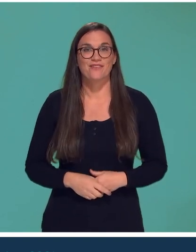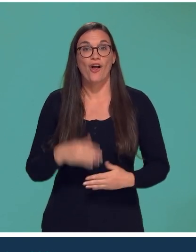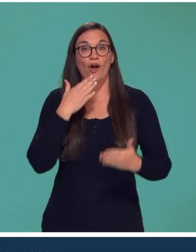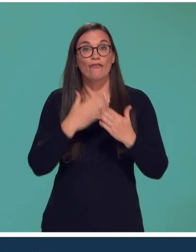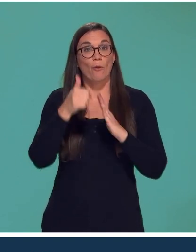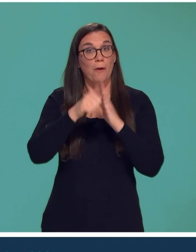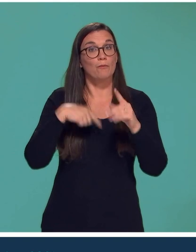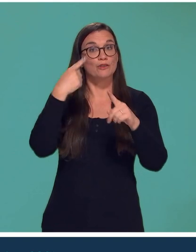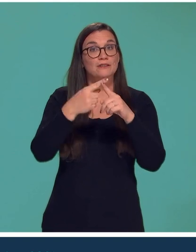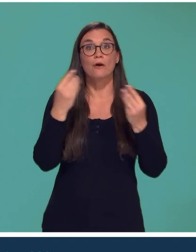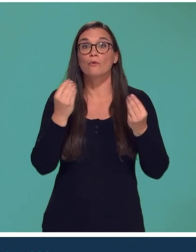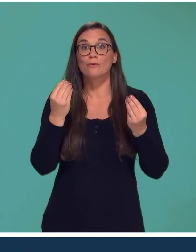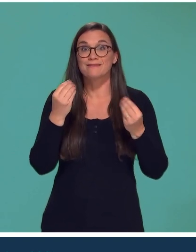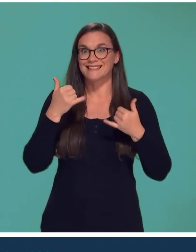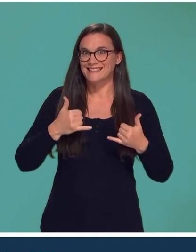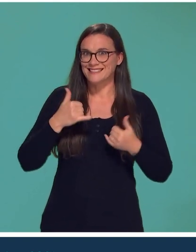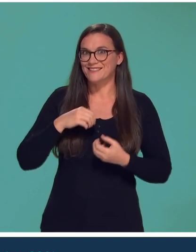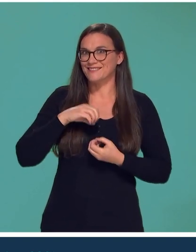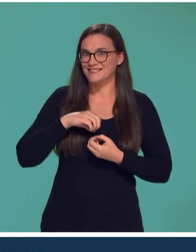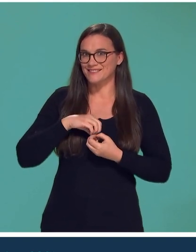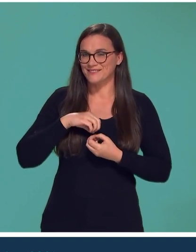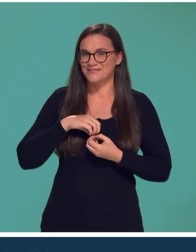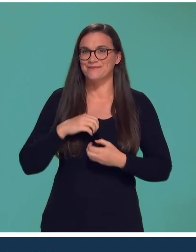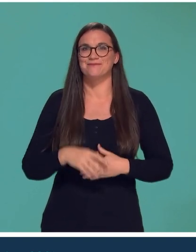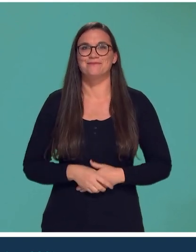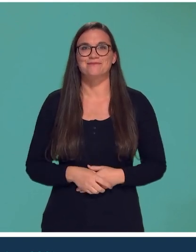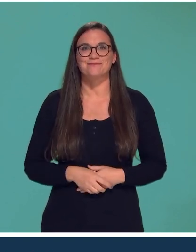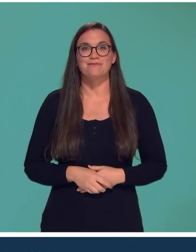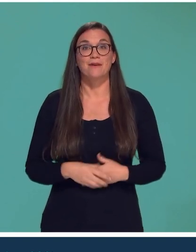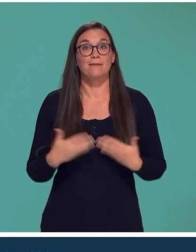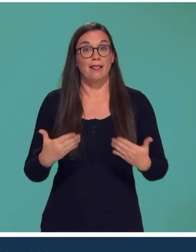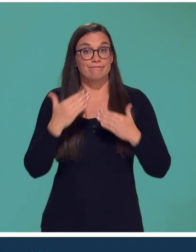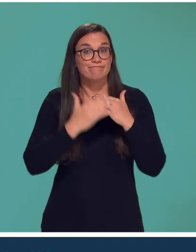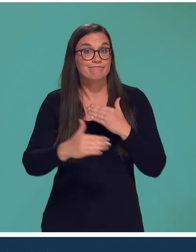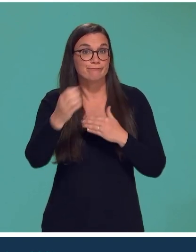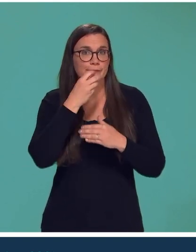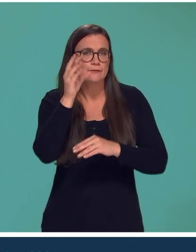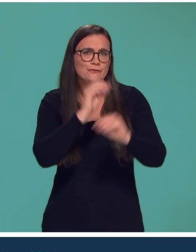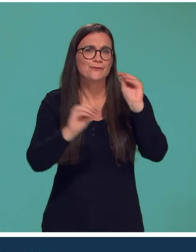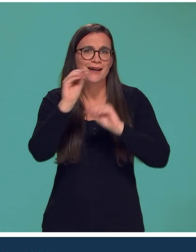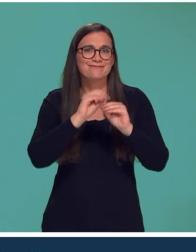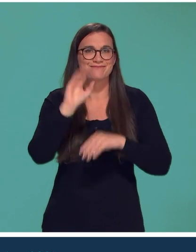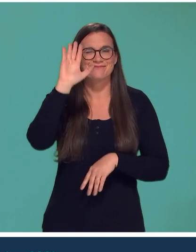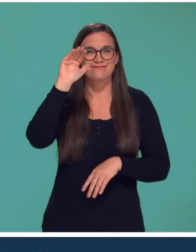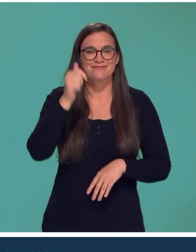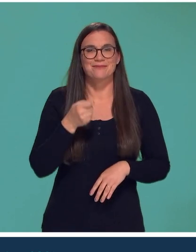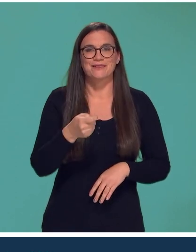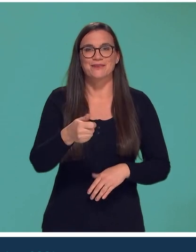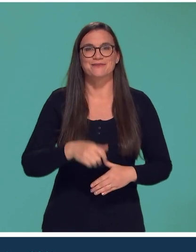Je vous donne rendez-vous le mois prochain, ici sur France Info. D'ici là, portez-vous bien. Au revoir et à